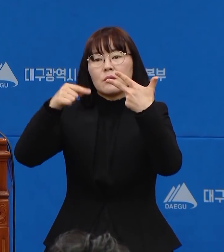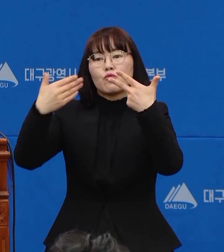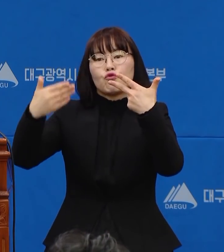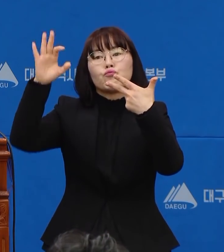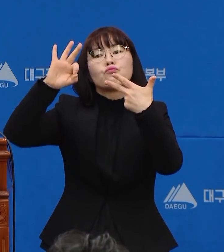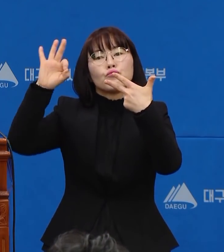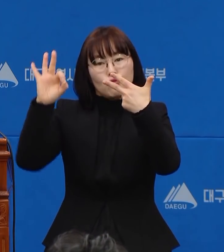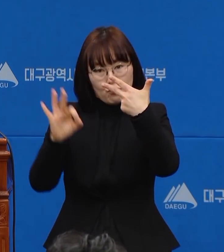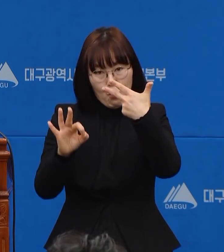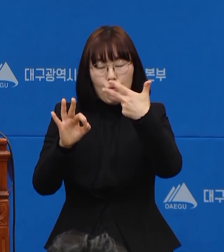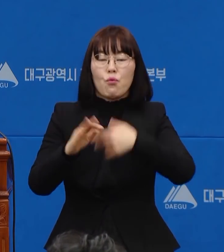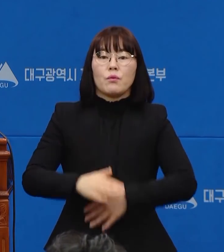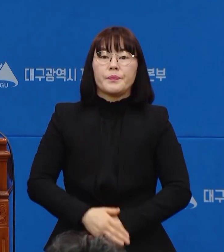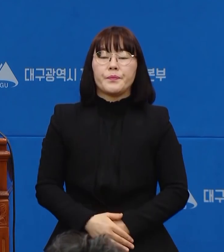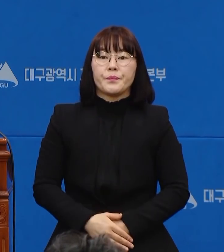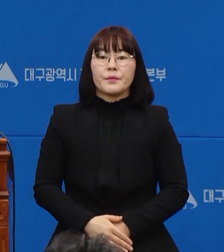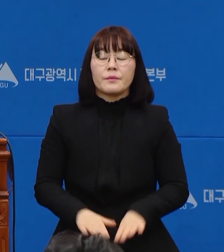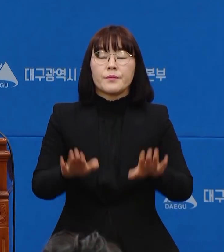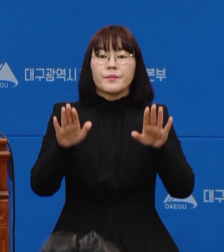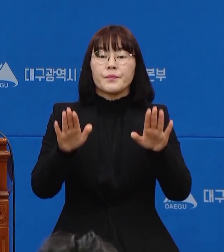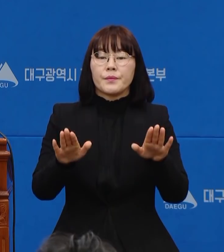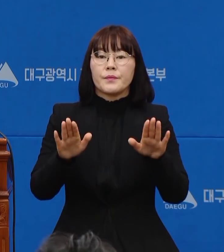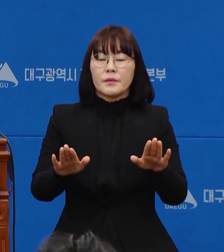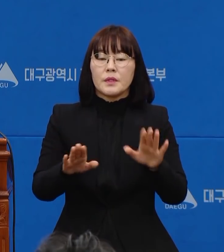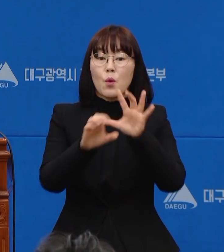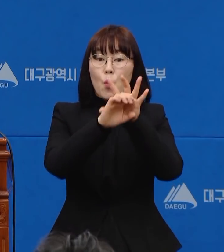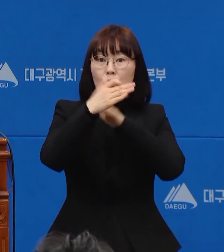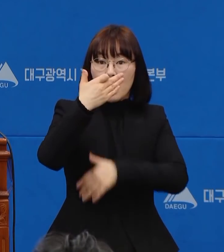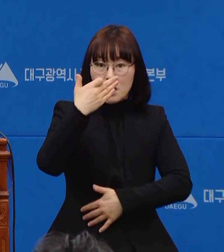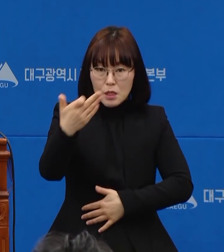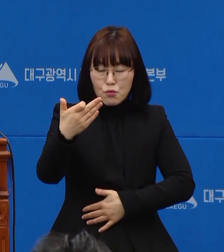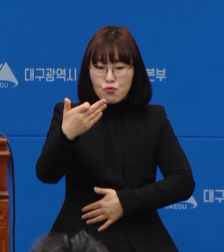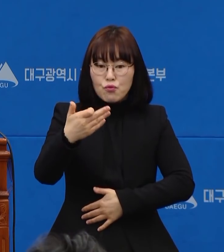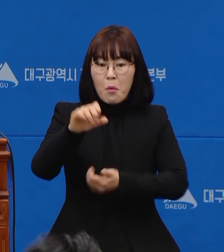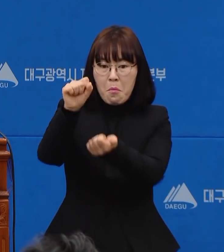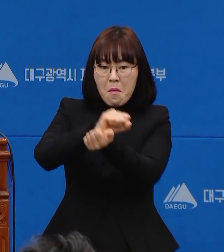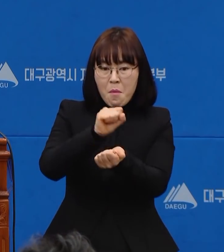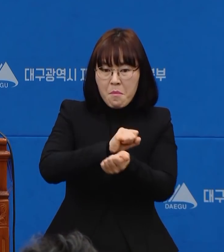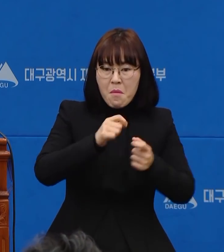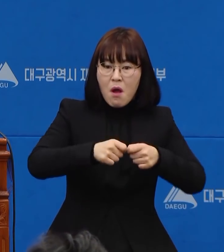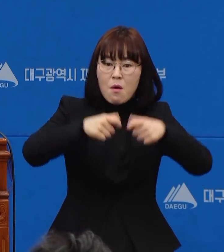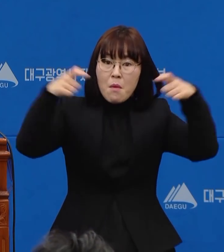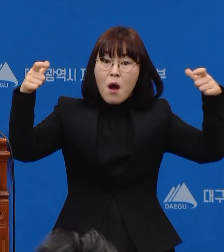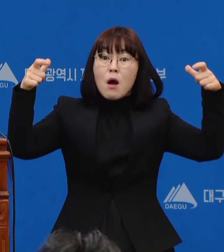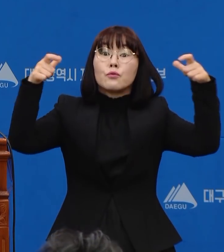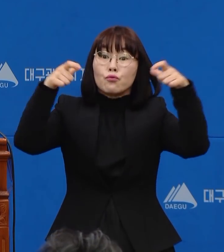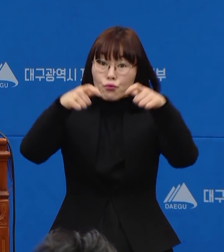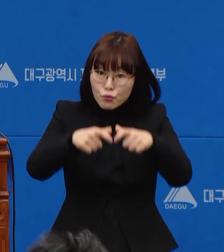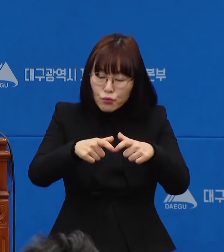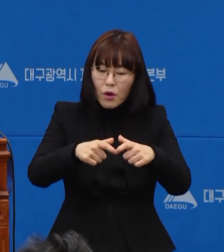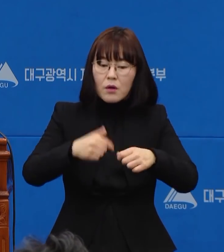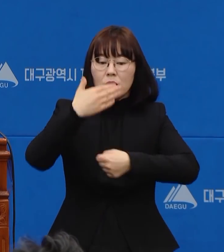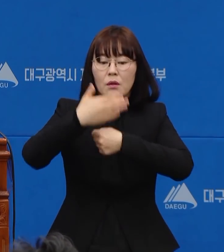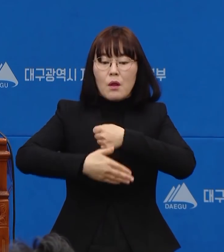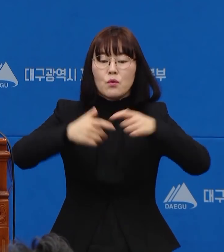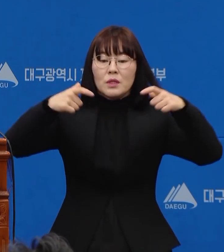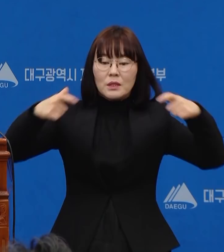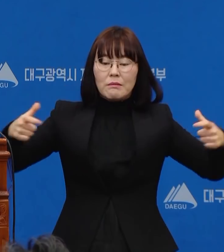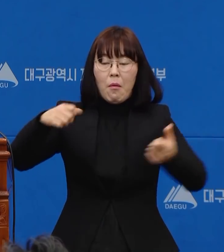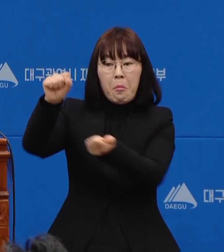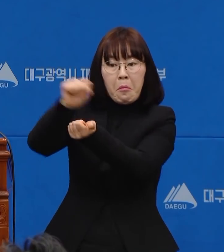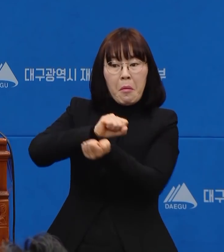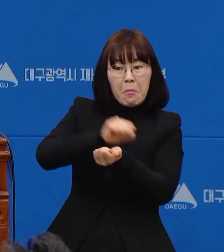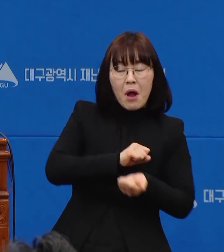%나 되는 상황입니다. 따라서 코로나19의 확산기설을 잠재우고 더 이상 지역사회로의 감염